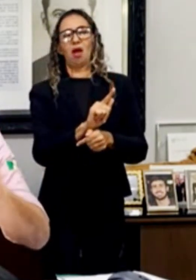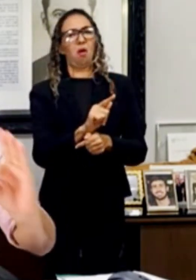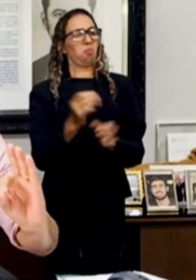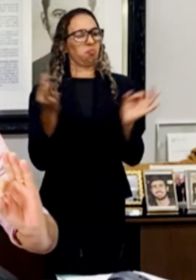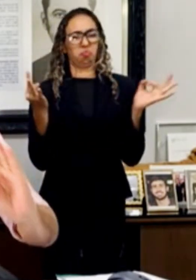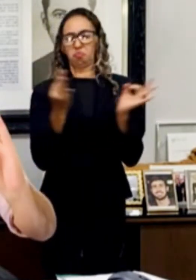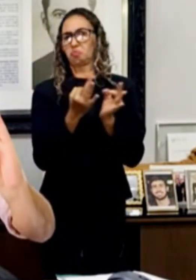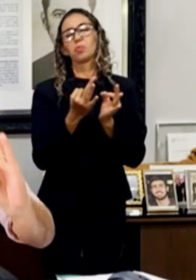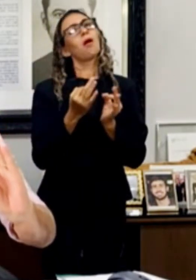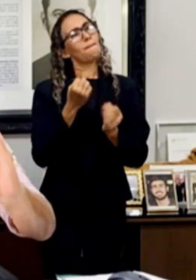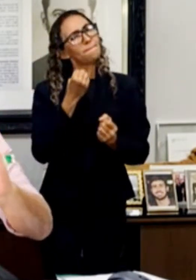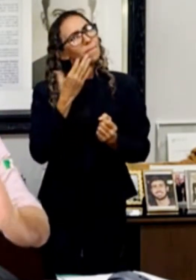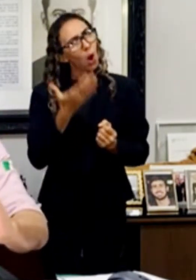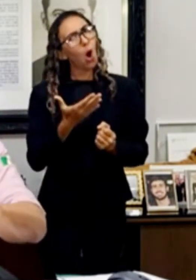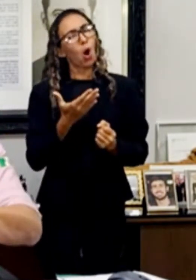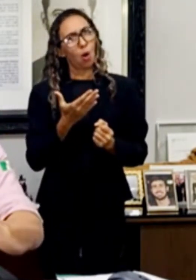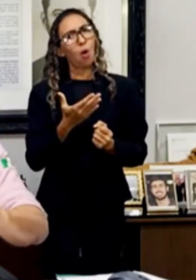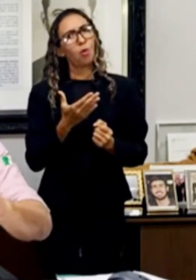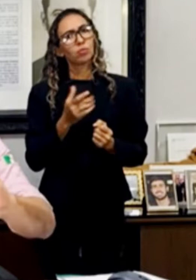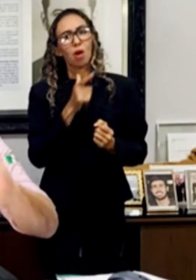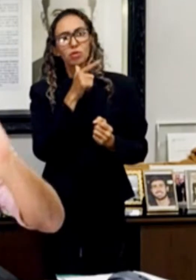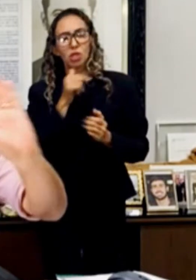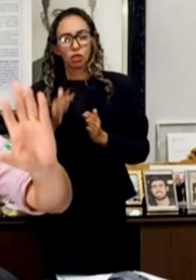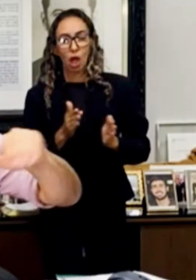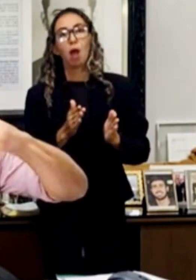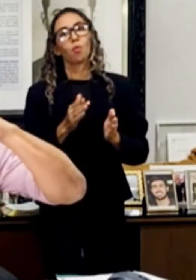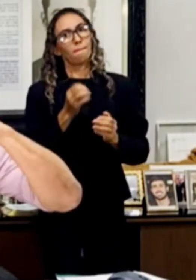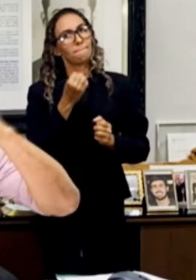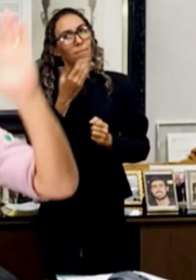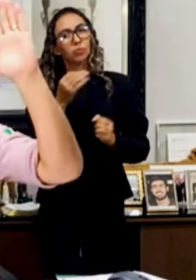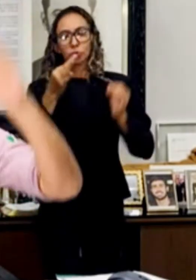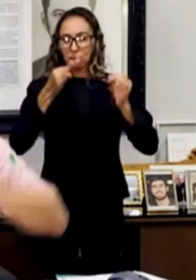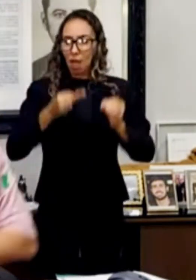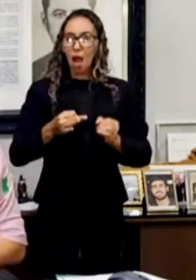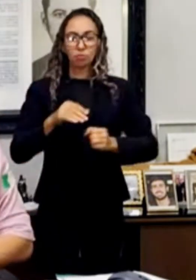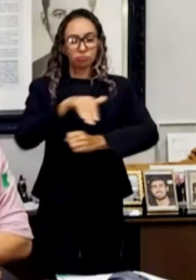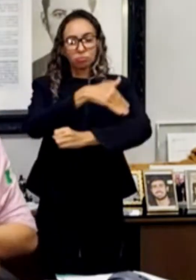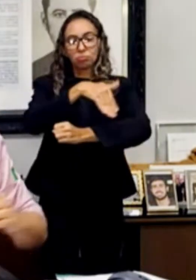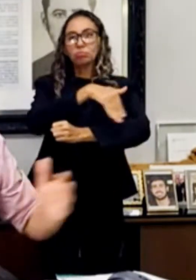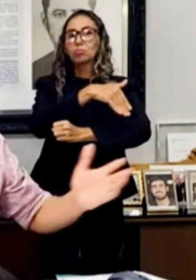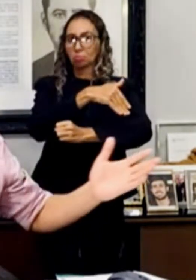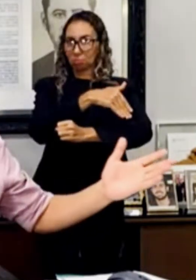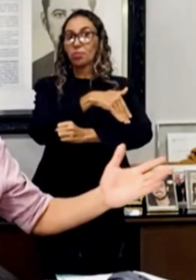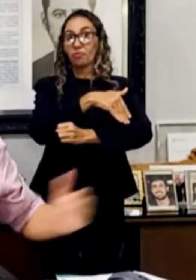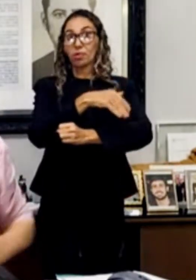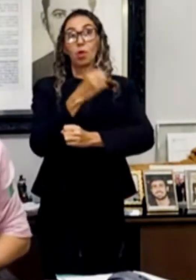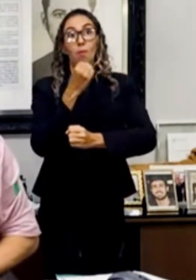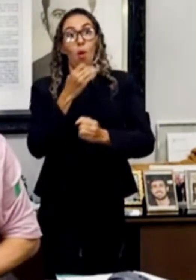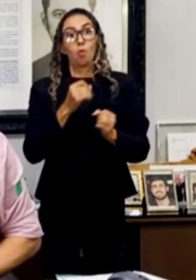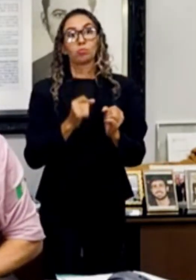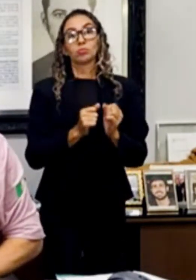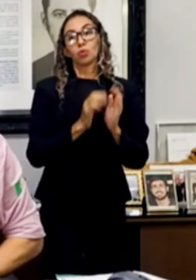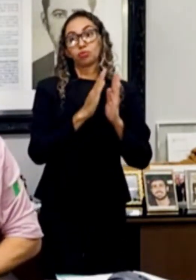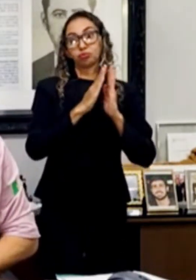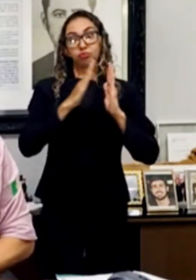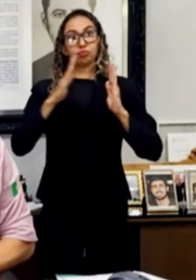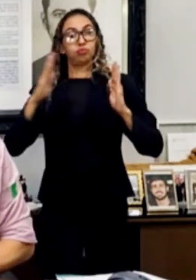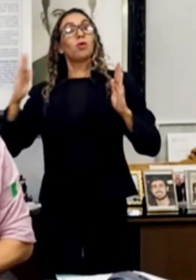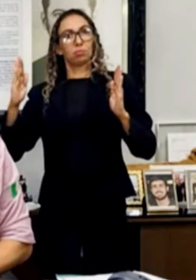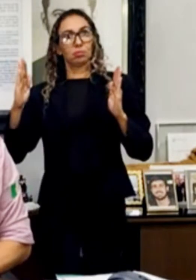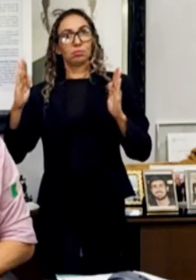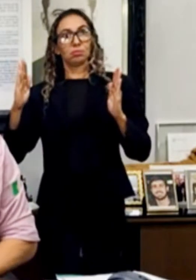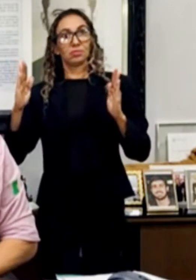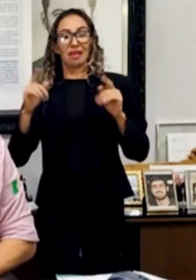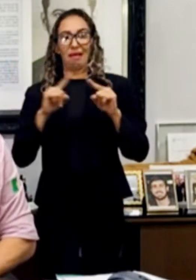qualidade total. Drenagem, meio fio, calçada, asfalto pra longa durabilidade. Agora nós temos uma malha viária aí que, pelo